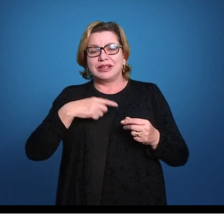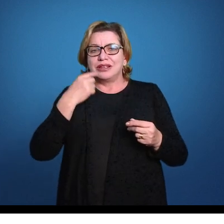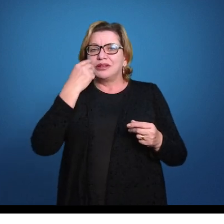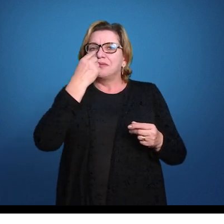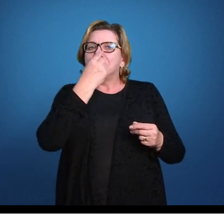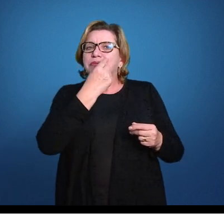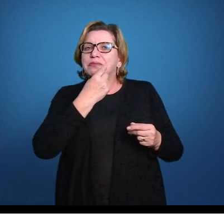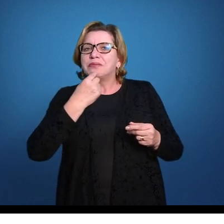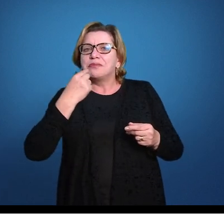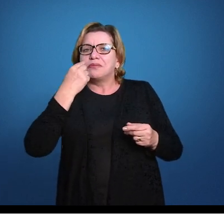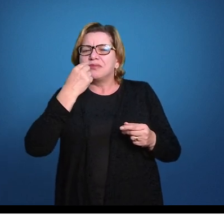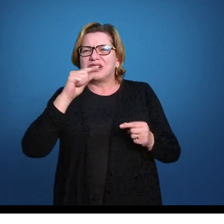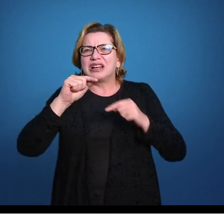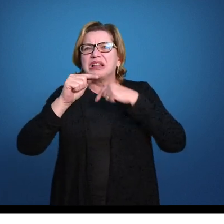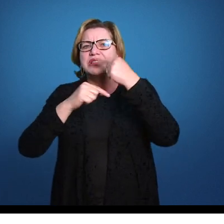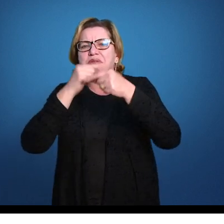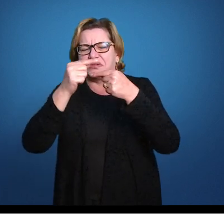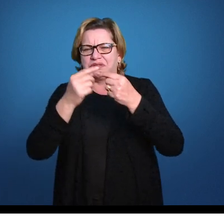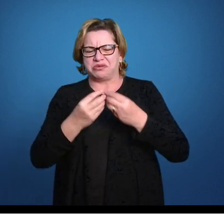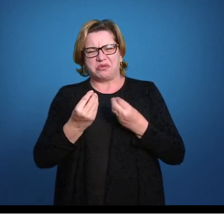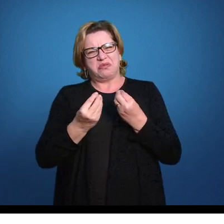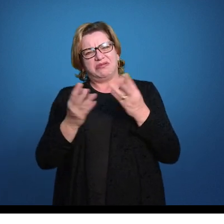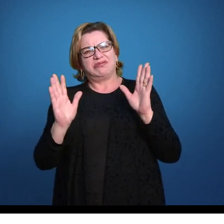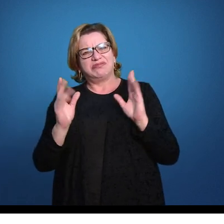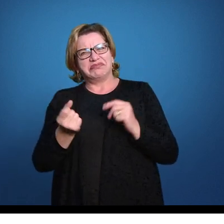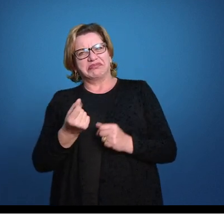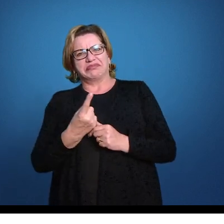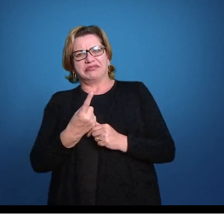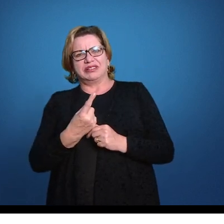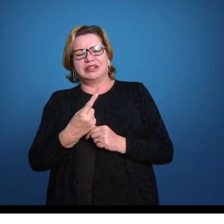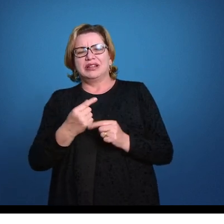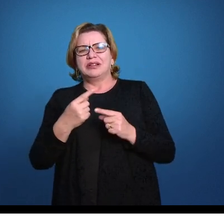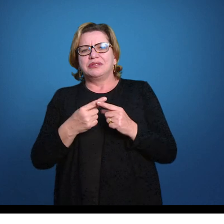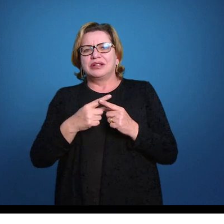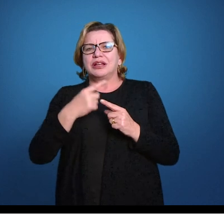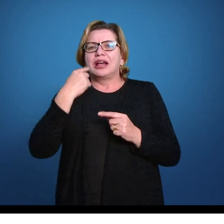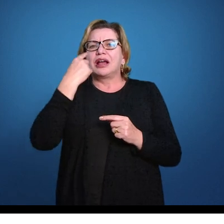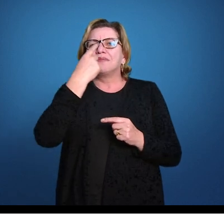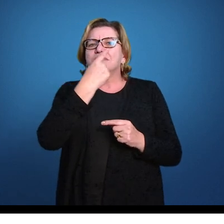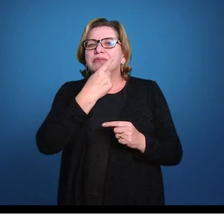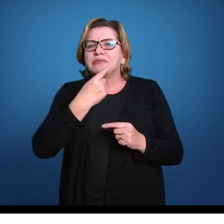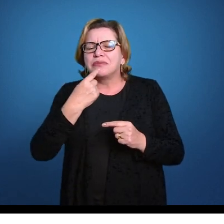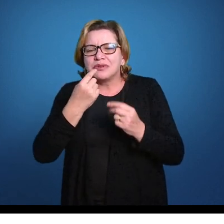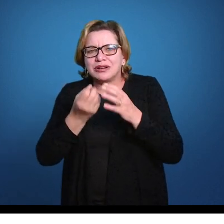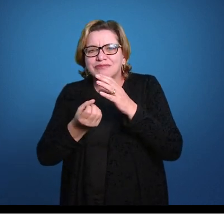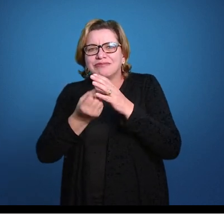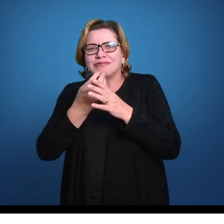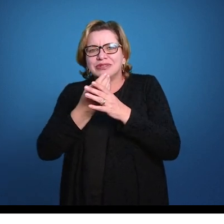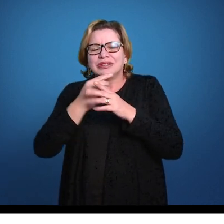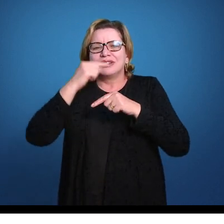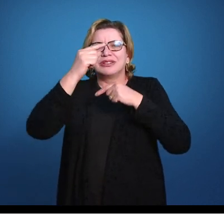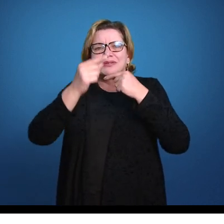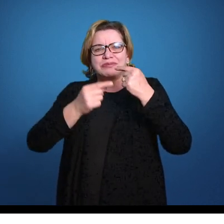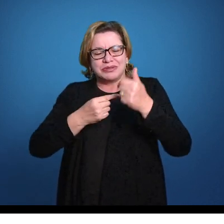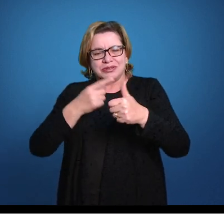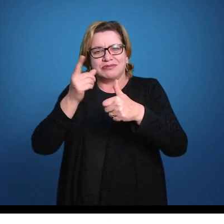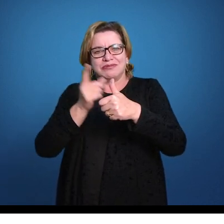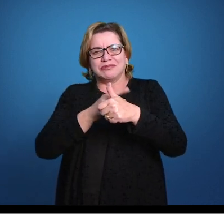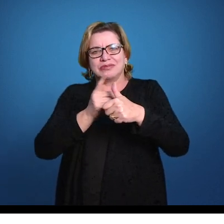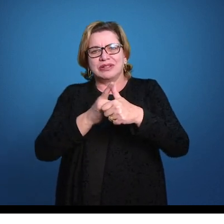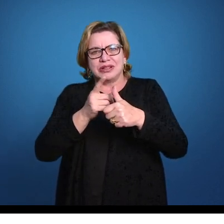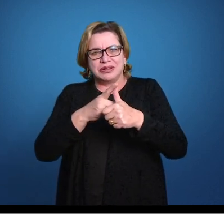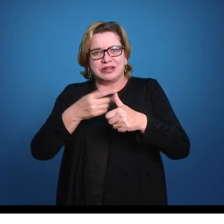depois, mas como assim boca depois professor? é que a boca é originada depois né, então o primeiro grupo que a gente tinha visto